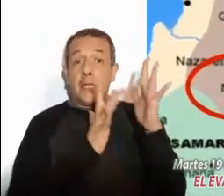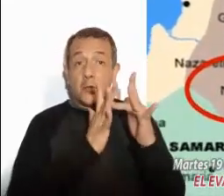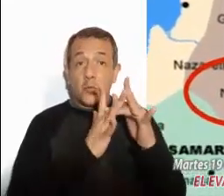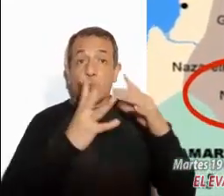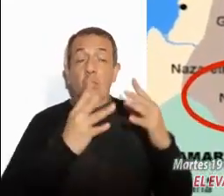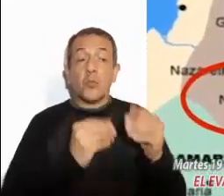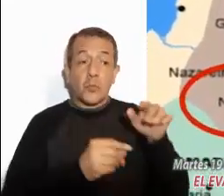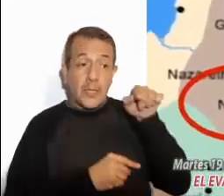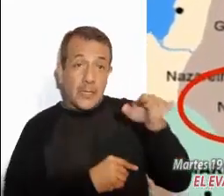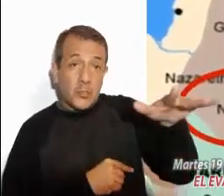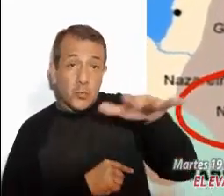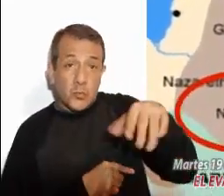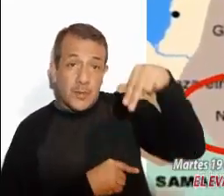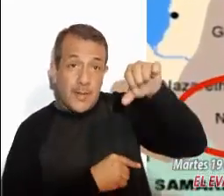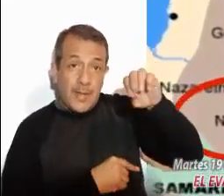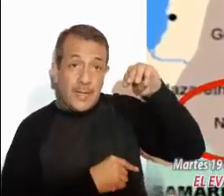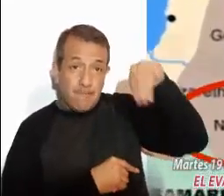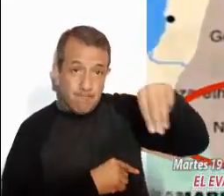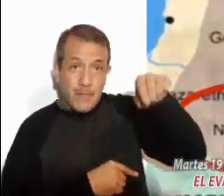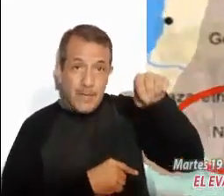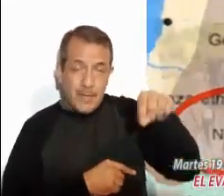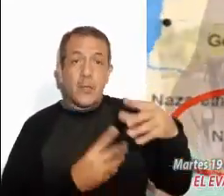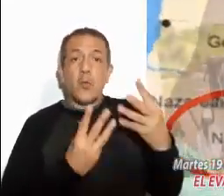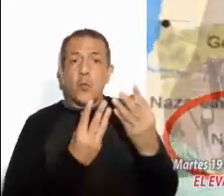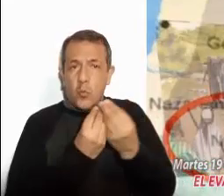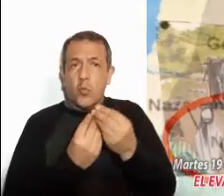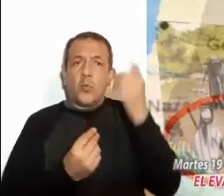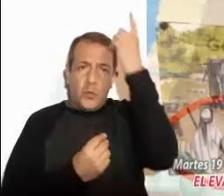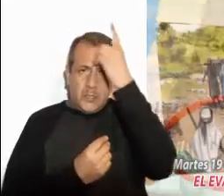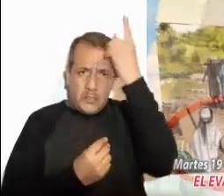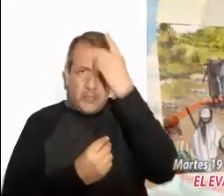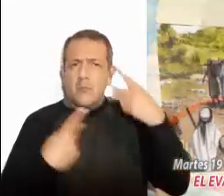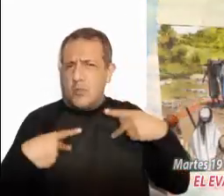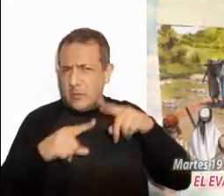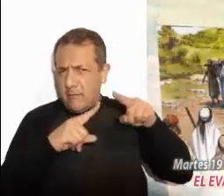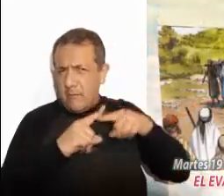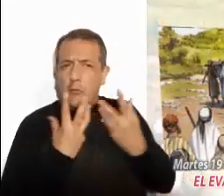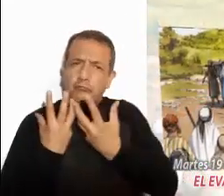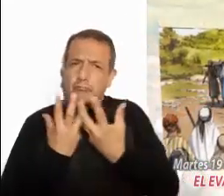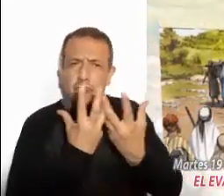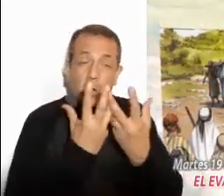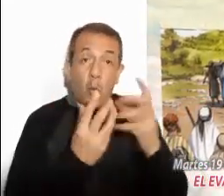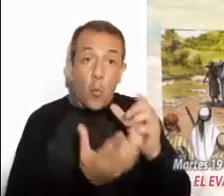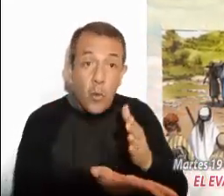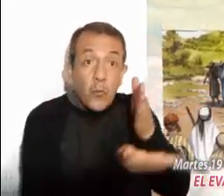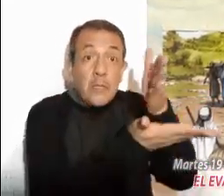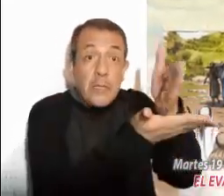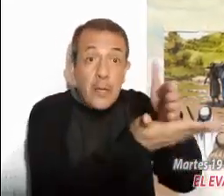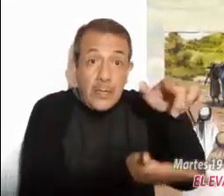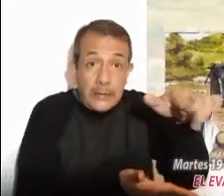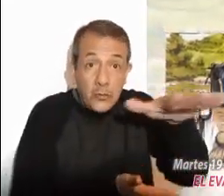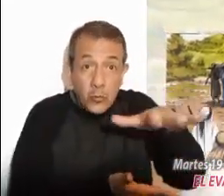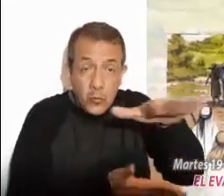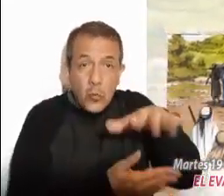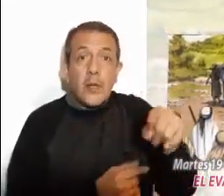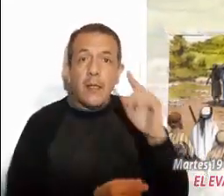dirigía Jesús a una población llamada Naín, acompañada de sus discípulos y de mucha gente. Al llegar a la entrada de